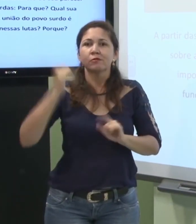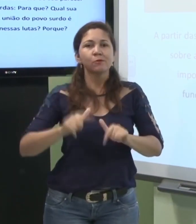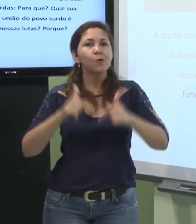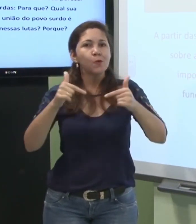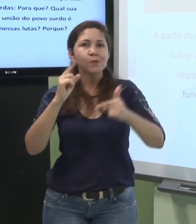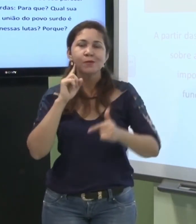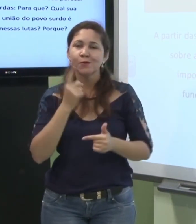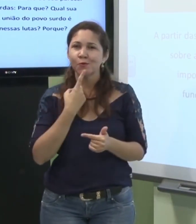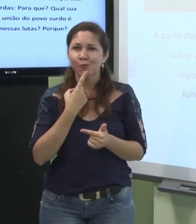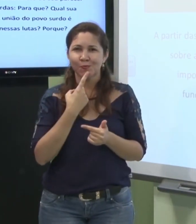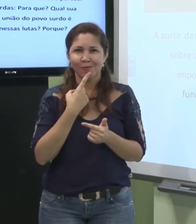surdo